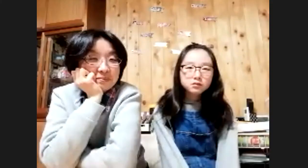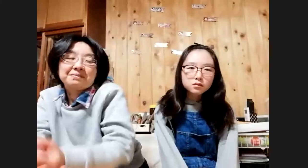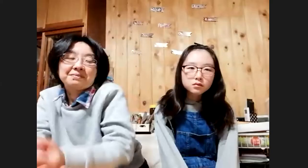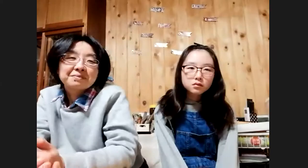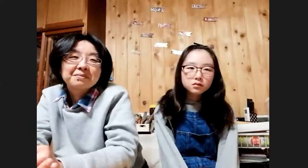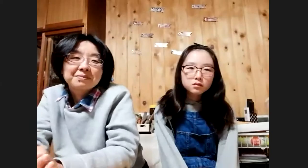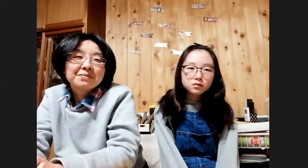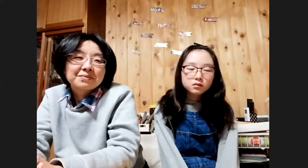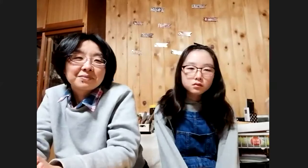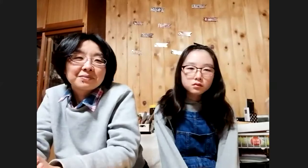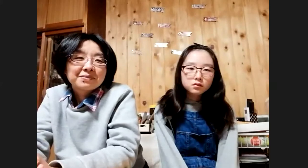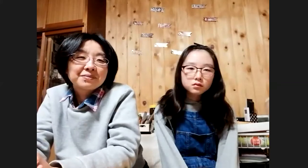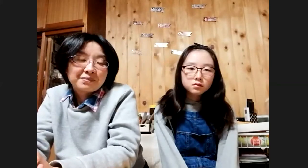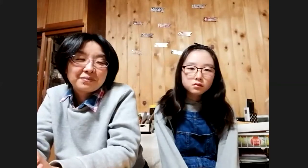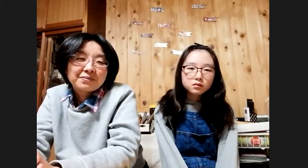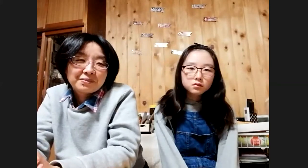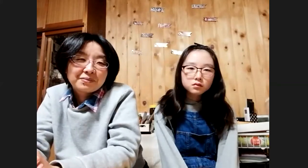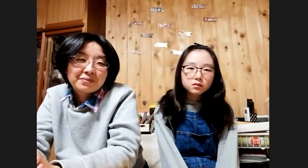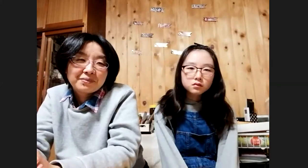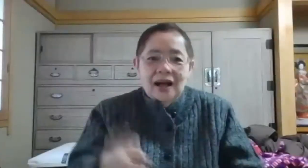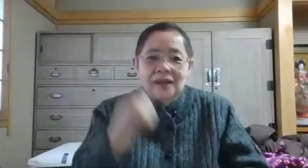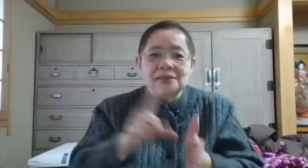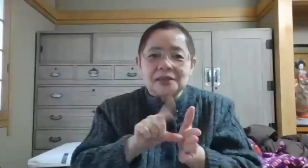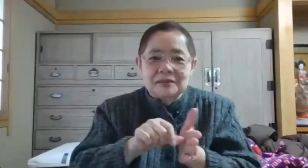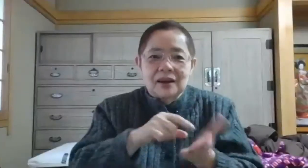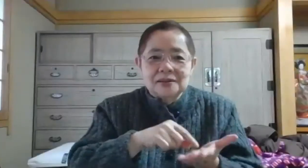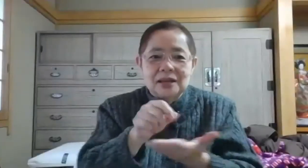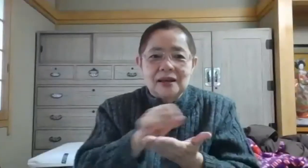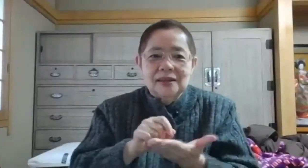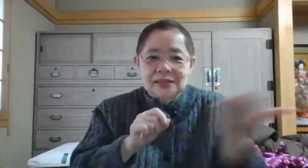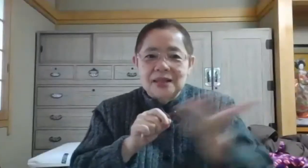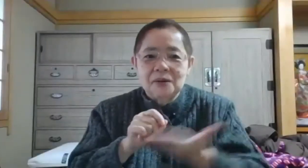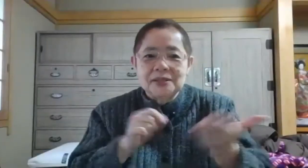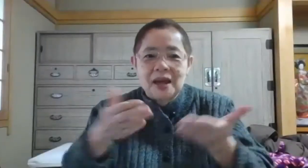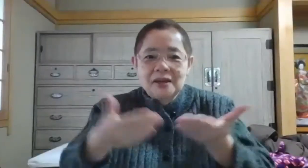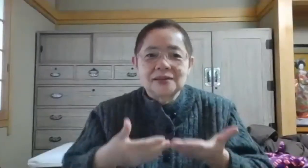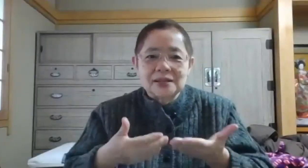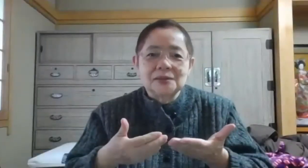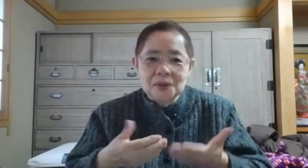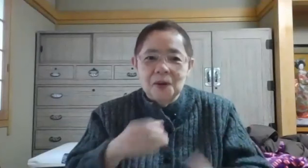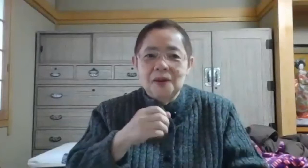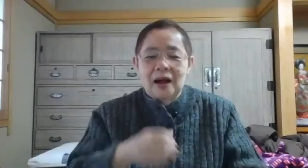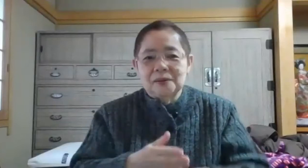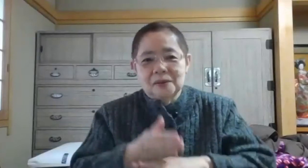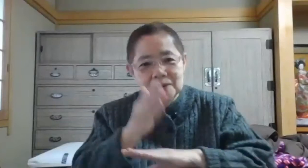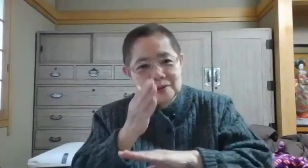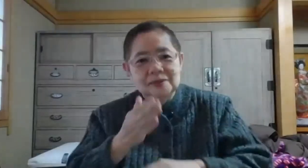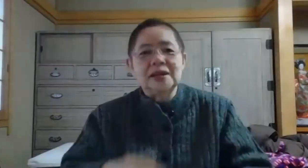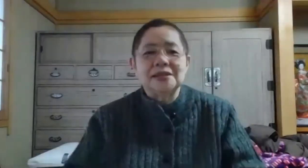具を何かいつも持っていて、何かあったときには、それで筆談をしてくださると、嬉しい